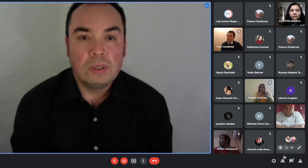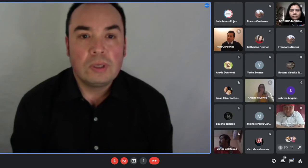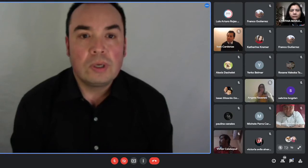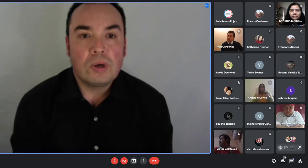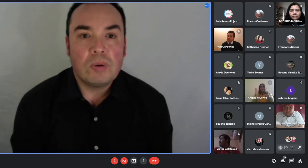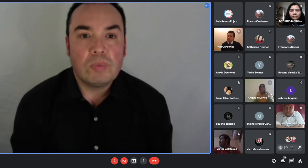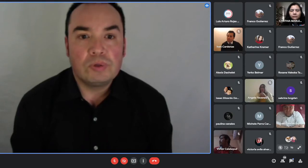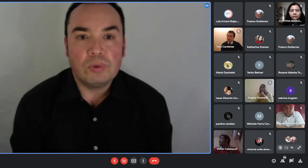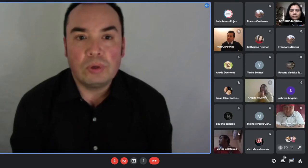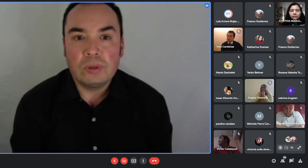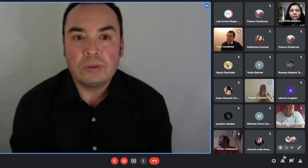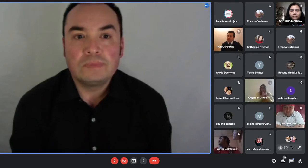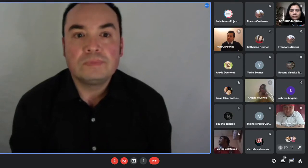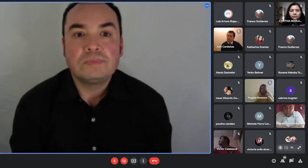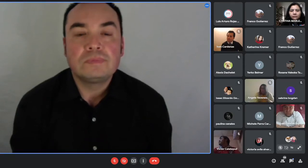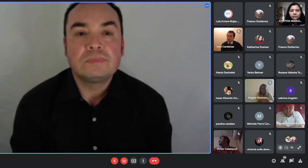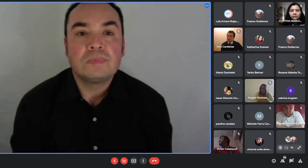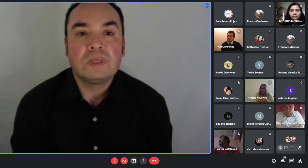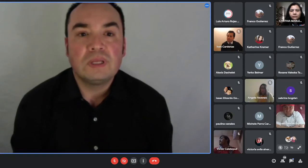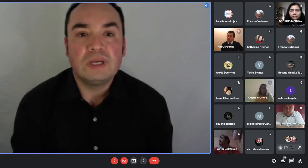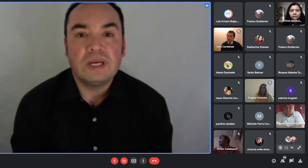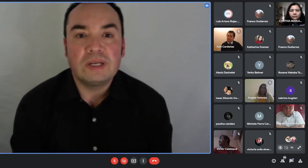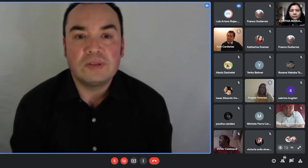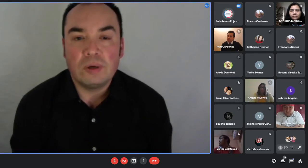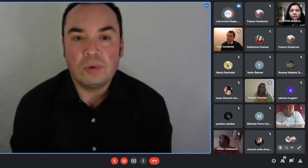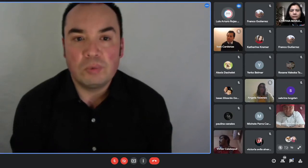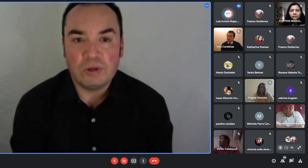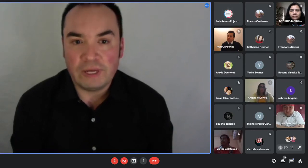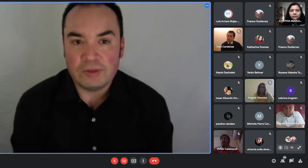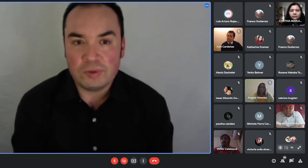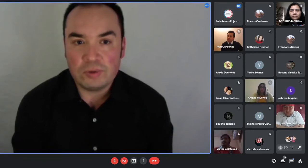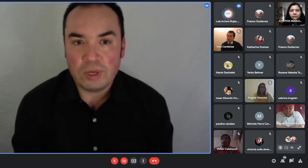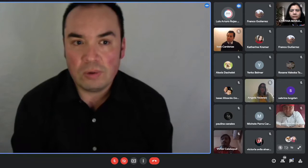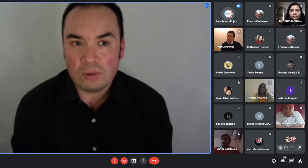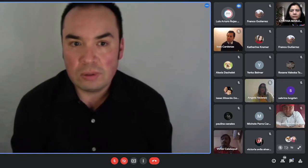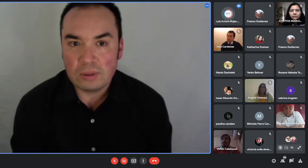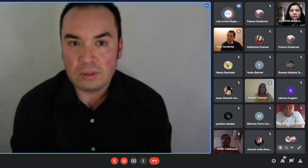¿Pero ellos están casados o están separados de hecho?